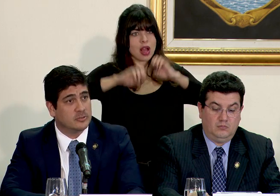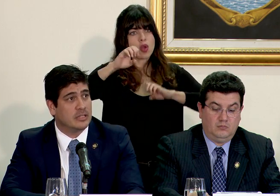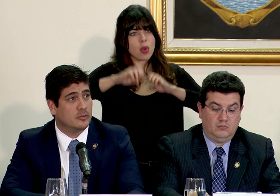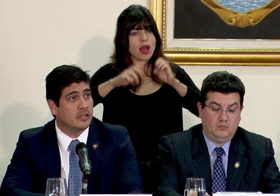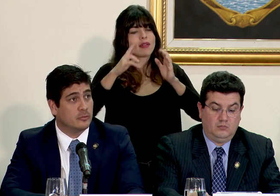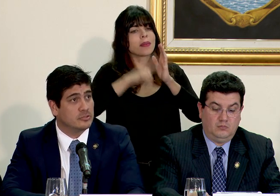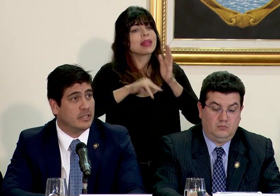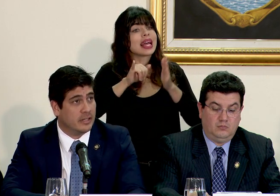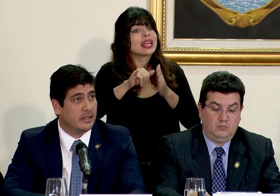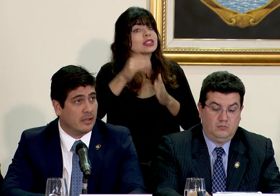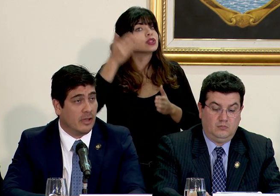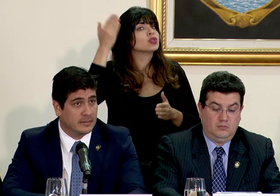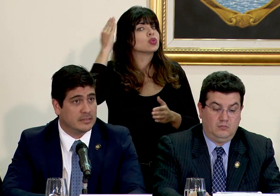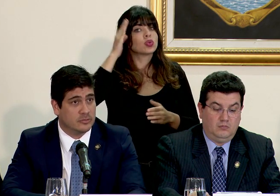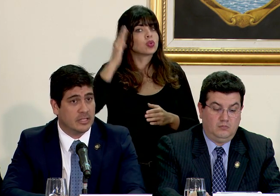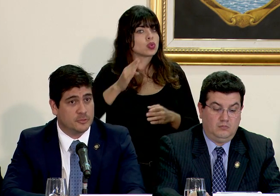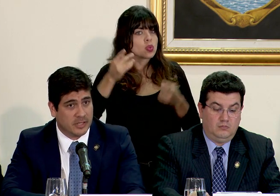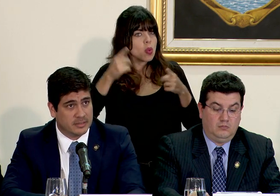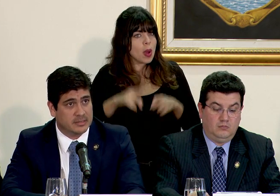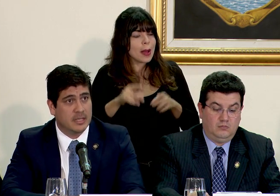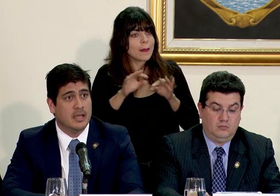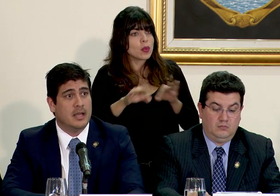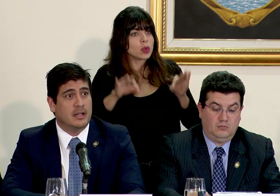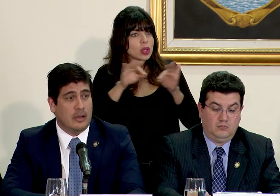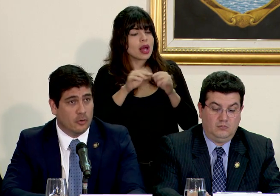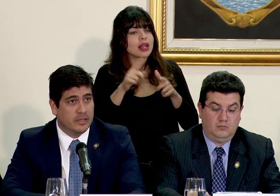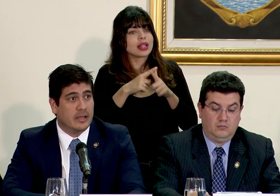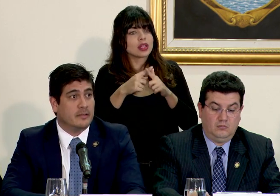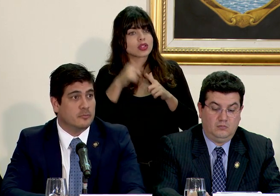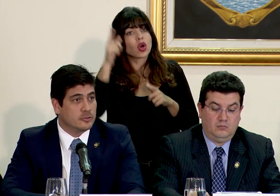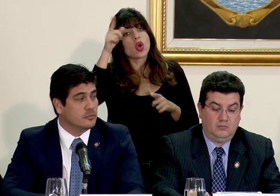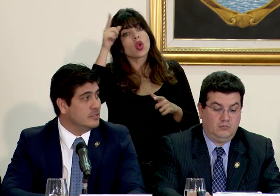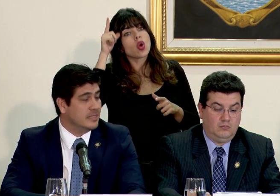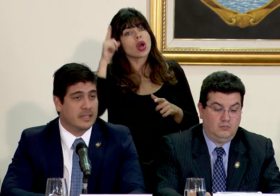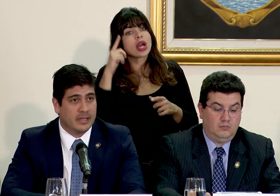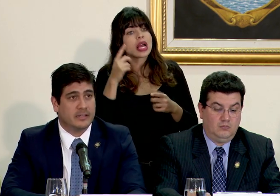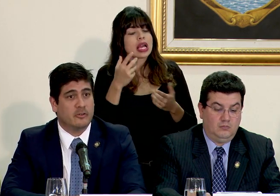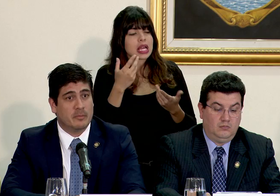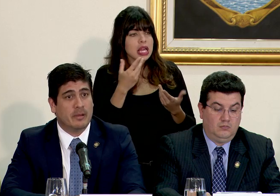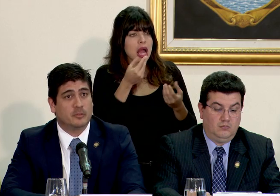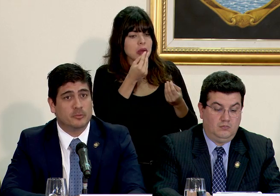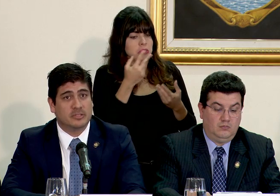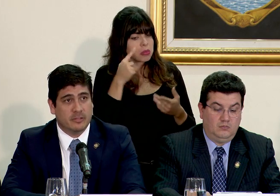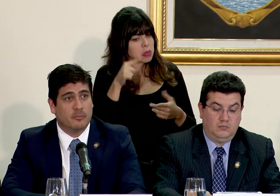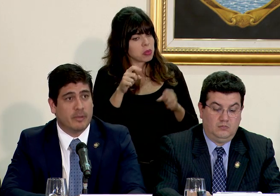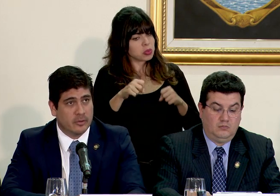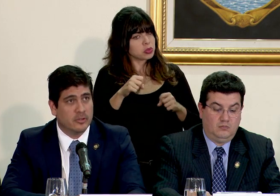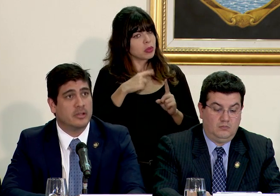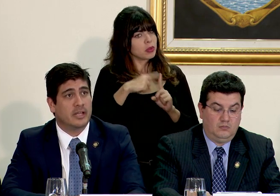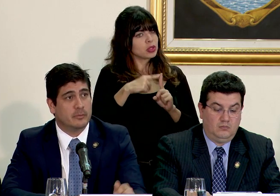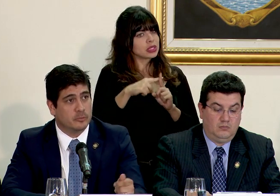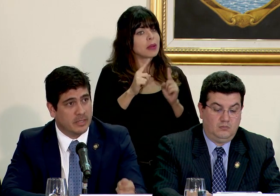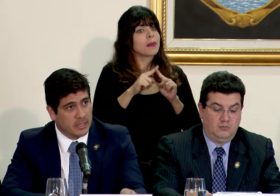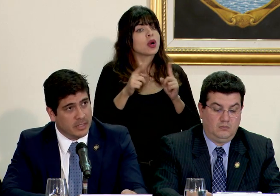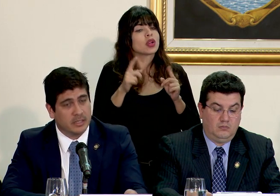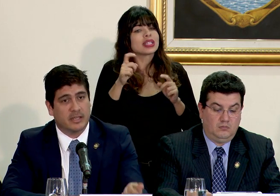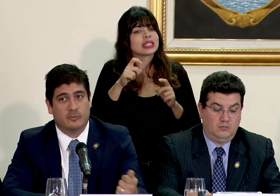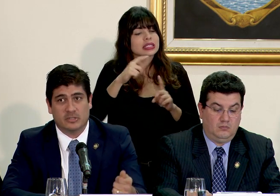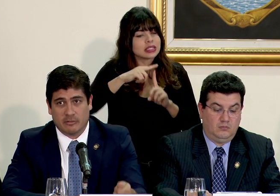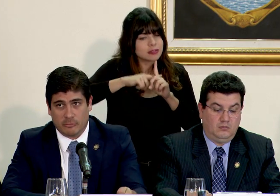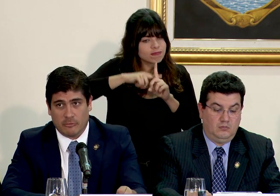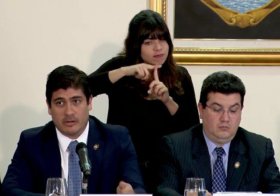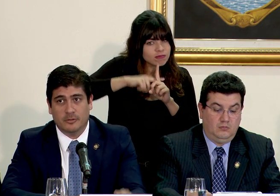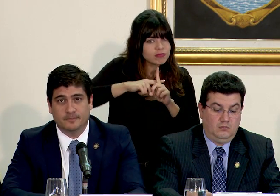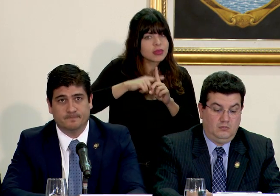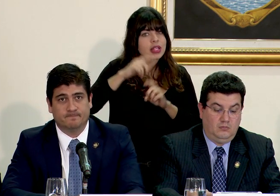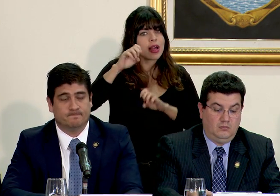repetir eso es algo que no se ha generado antes no se ha hecho antes la lógica y mucho nos dice que tiene un impacto positivo pero queremos medir y